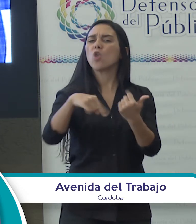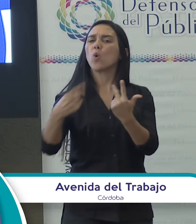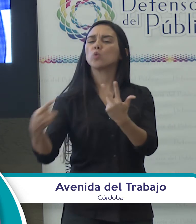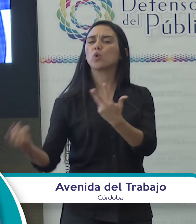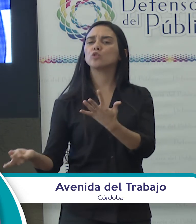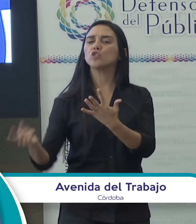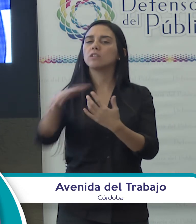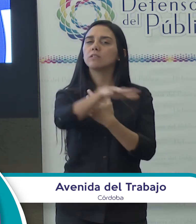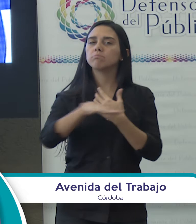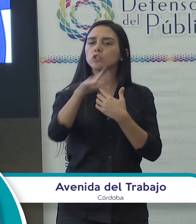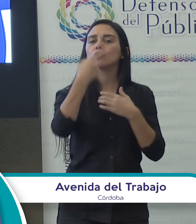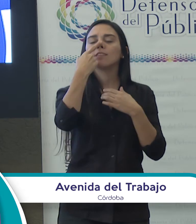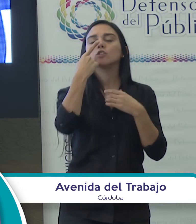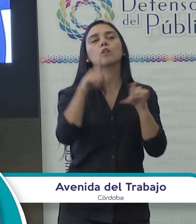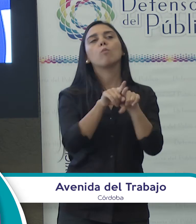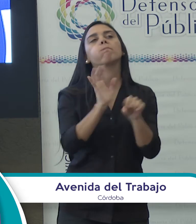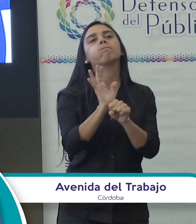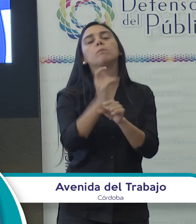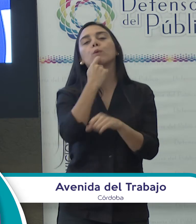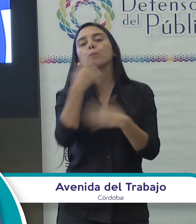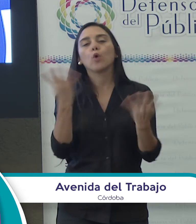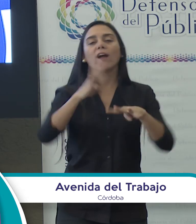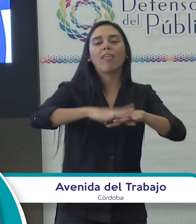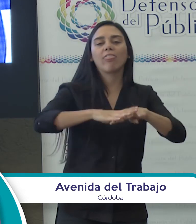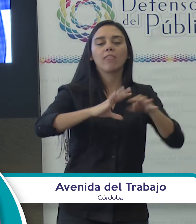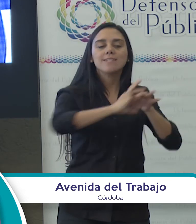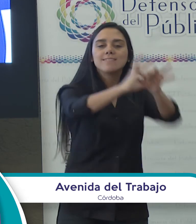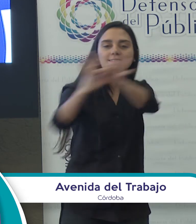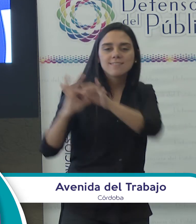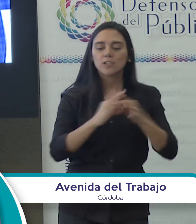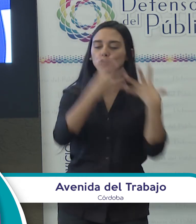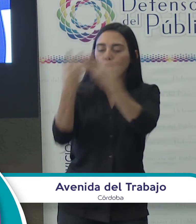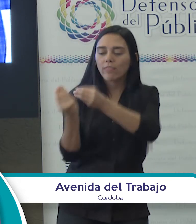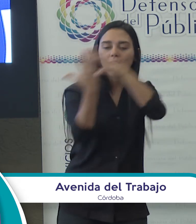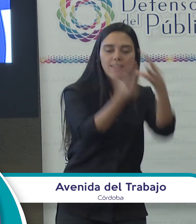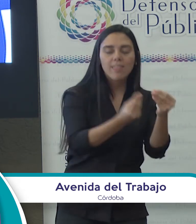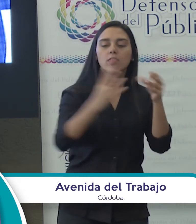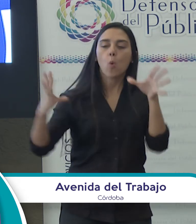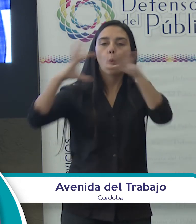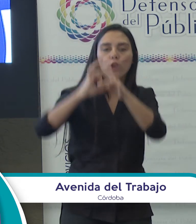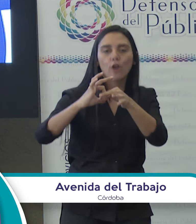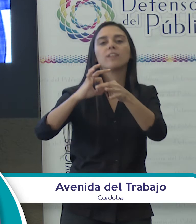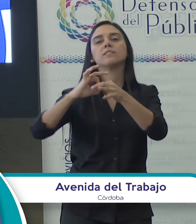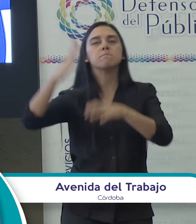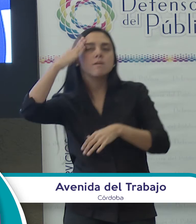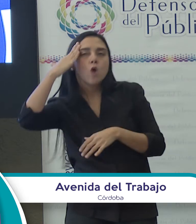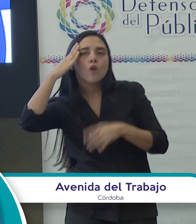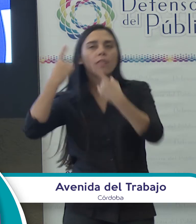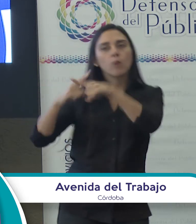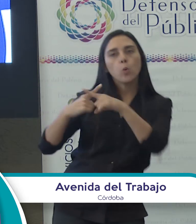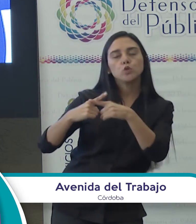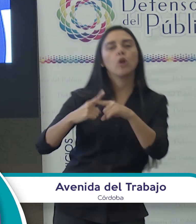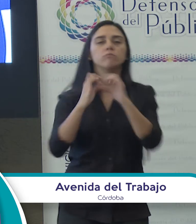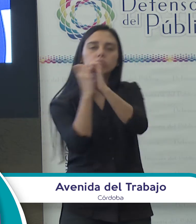espacios interesantísimos como son las redes que se tejen, las solidaridades, las uniones, las memorias, las discusiones, debates,